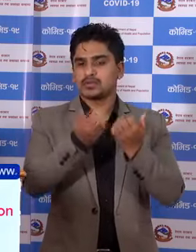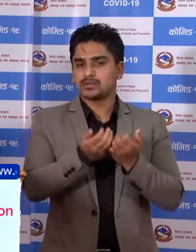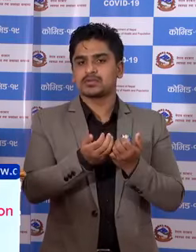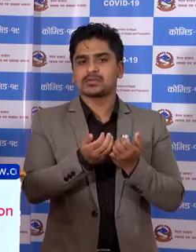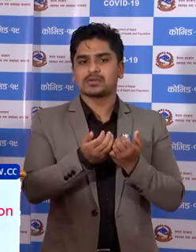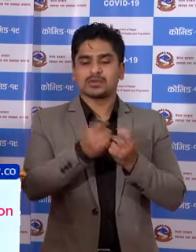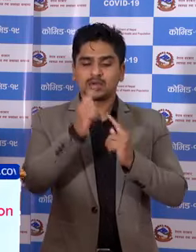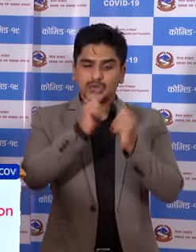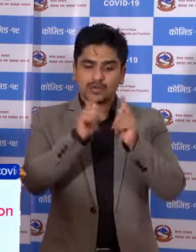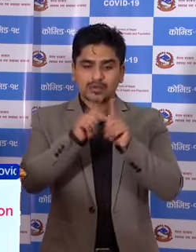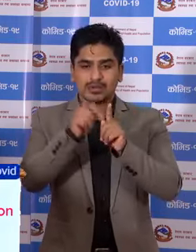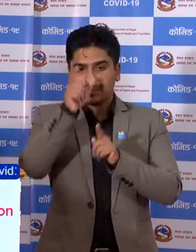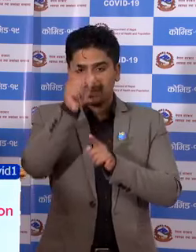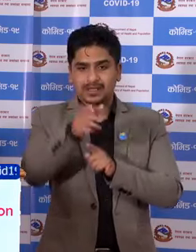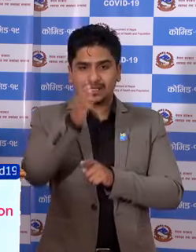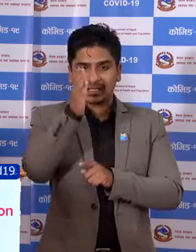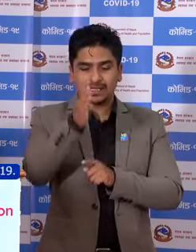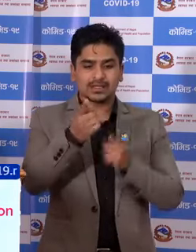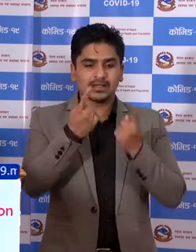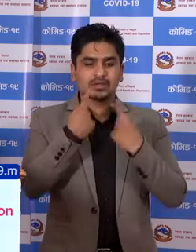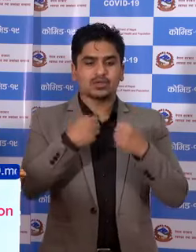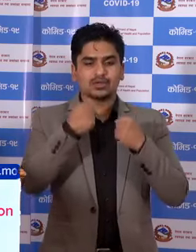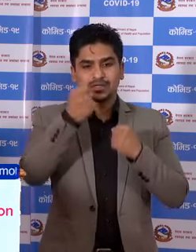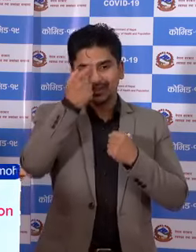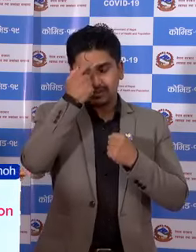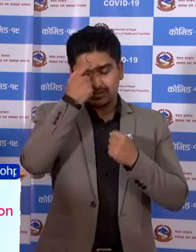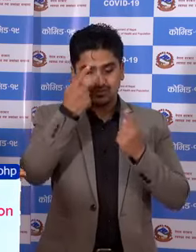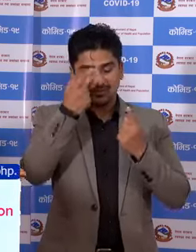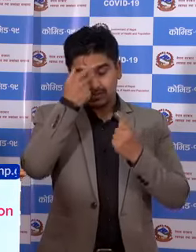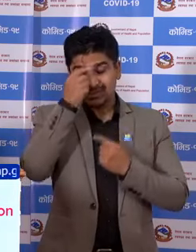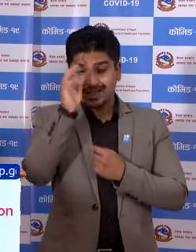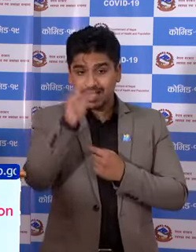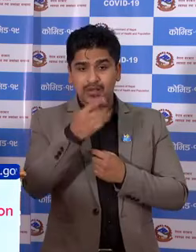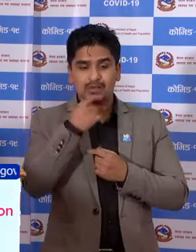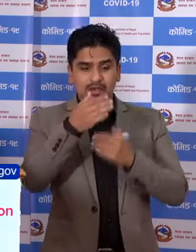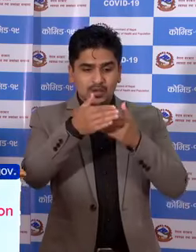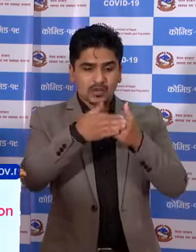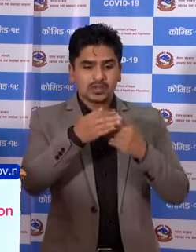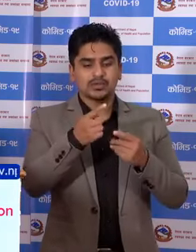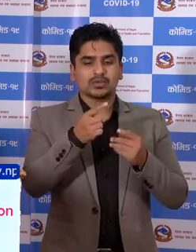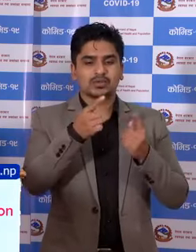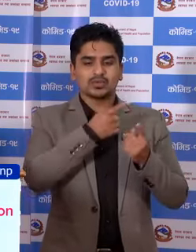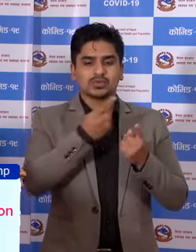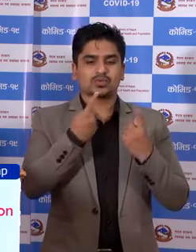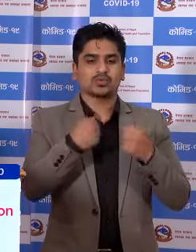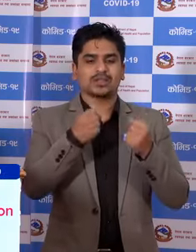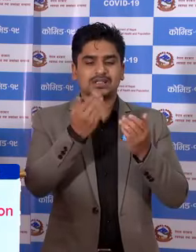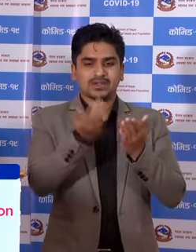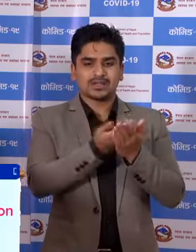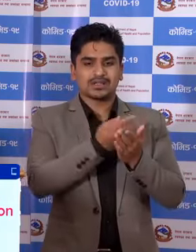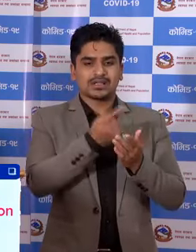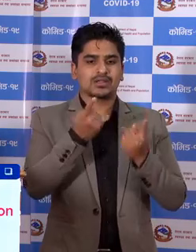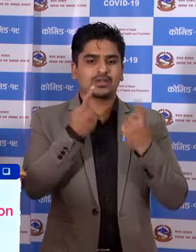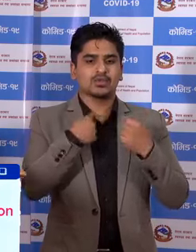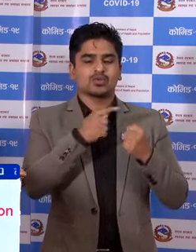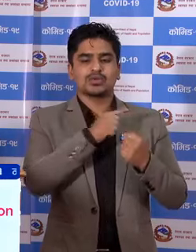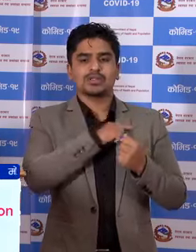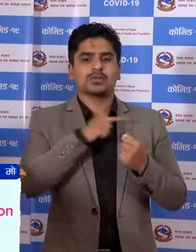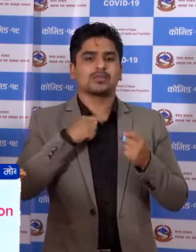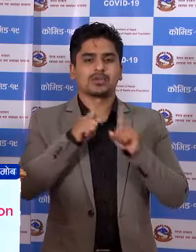कुनेई पनी बेक्तिले स्वास्त्य समस्या देखिये माँ नजुक को स्वास्त्य सस्ता वा स्वास्तकर्मी संग